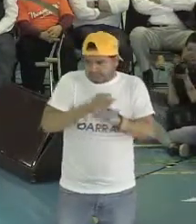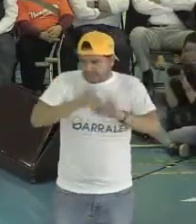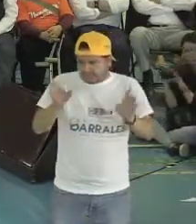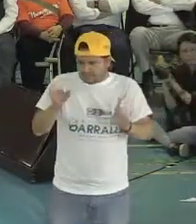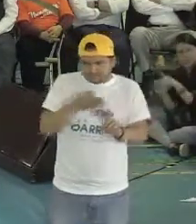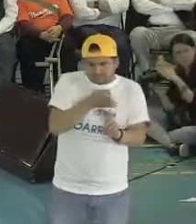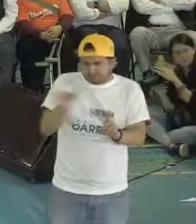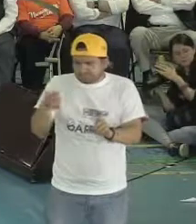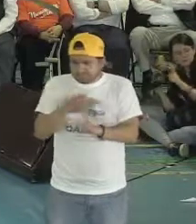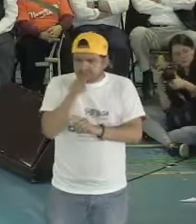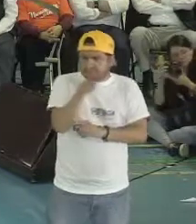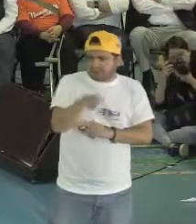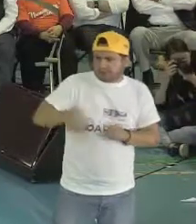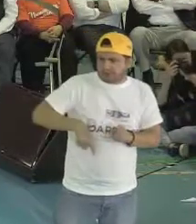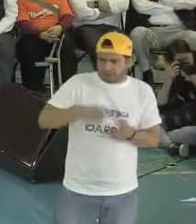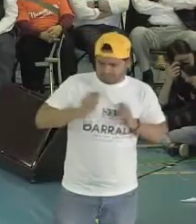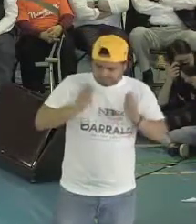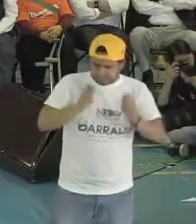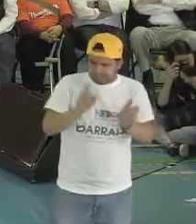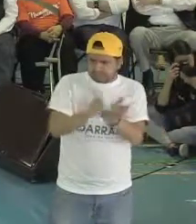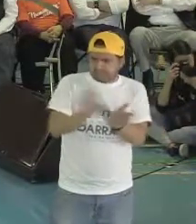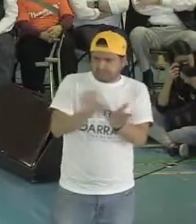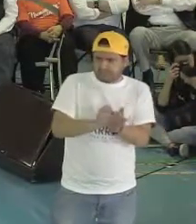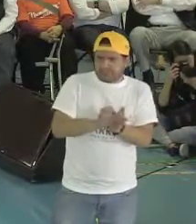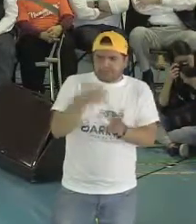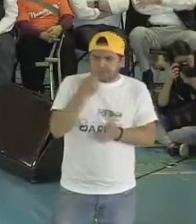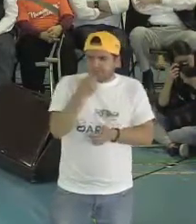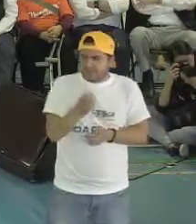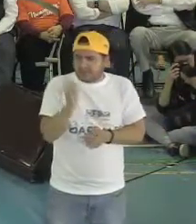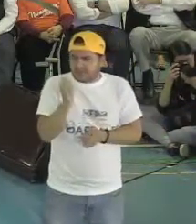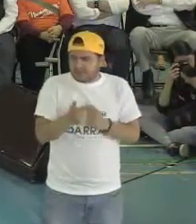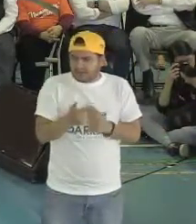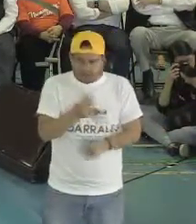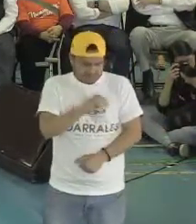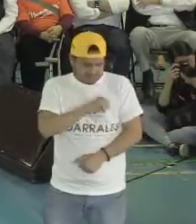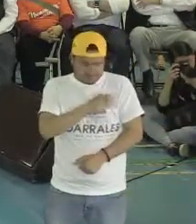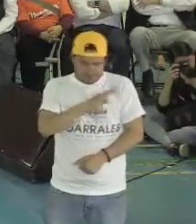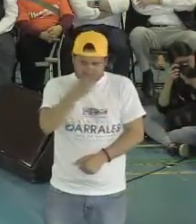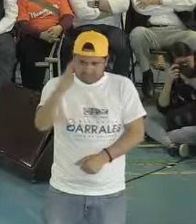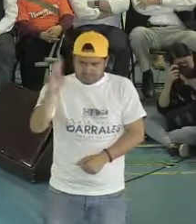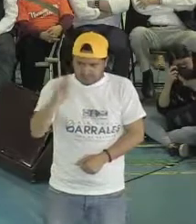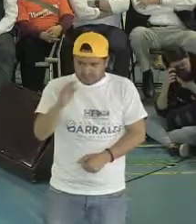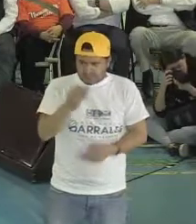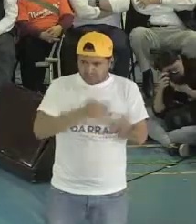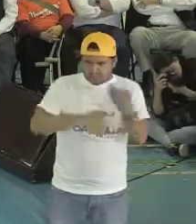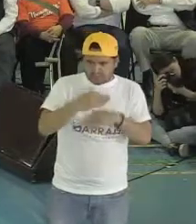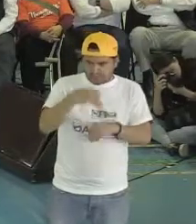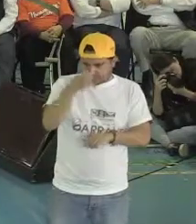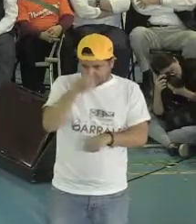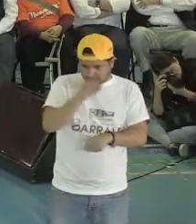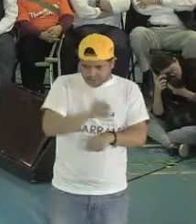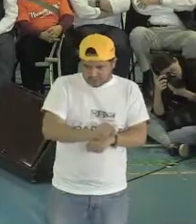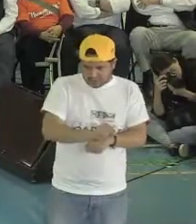para la gente con discapacidad. ¿Qué quiere decir eso en español? Todas las secretarias de gobierno, toda la